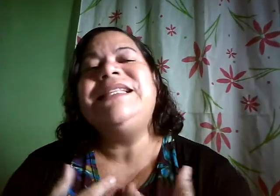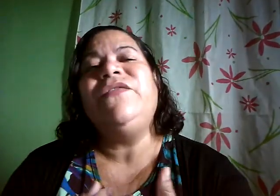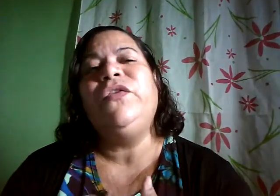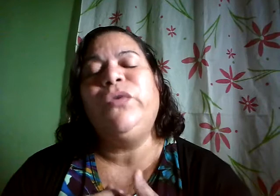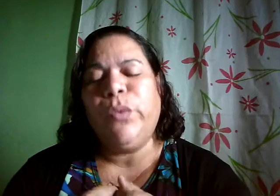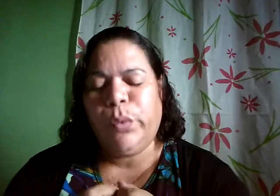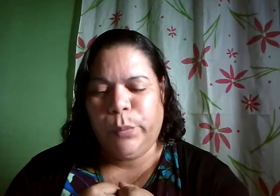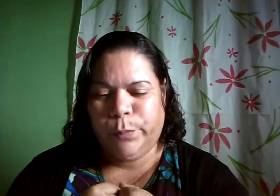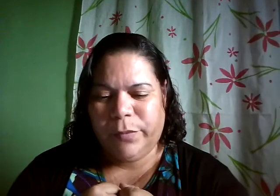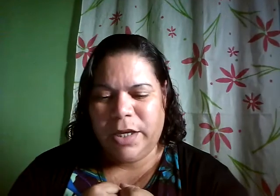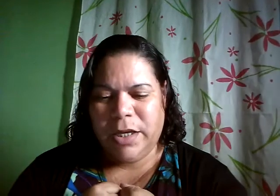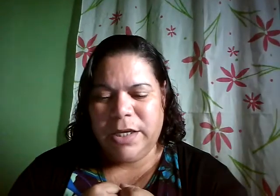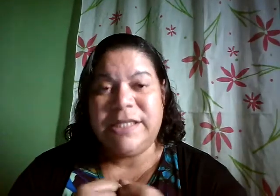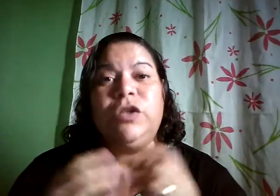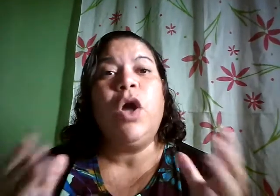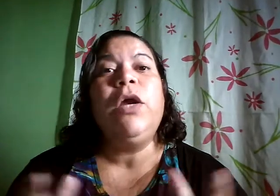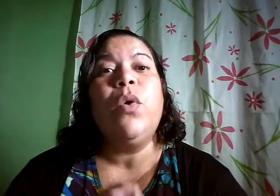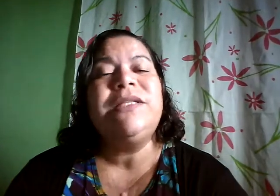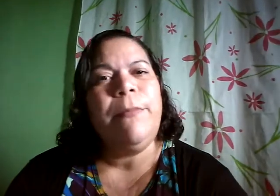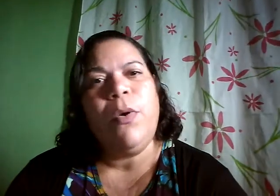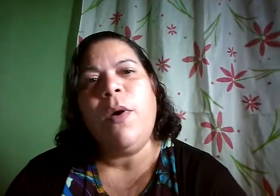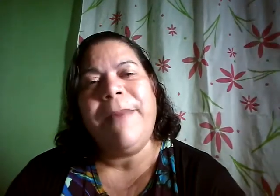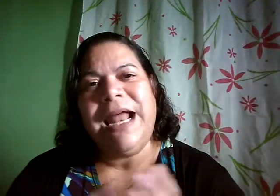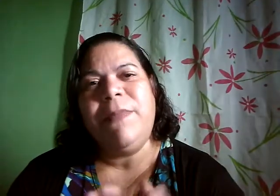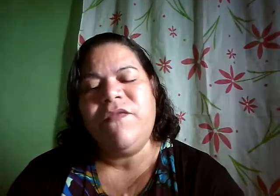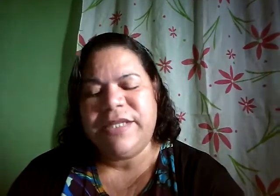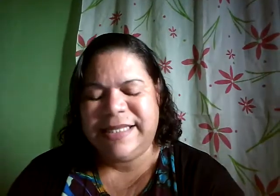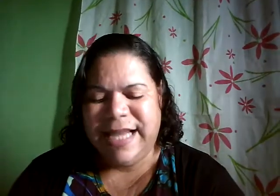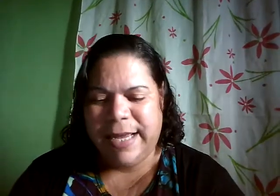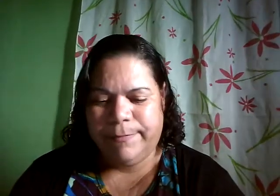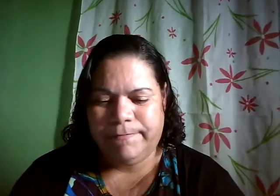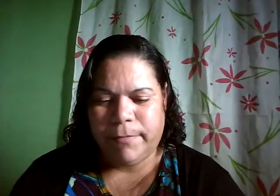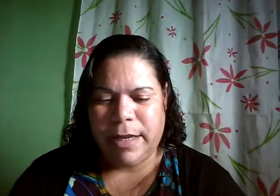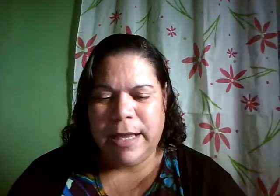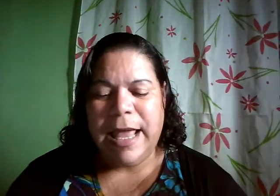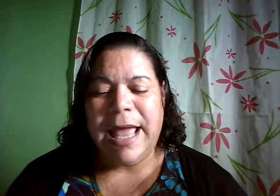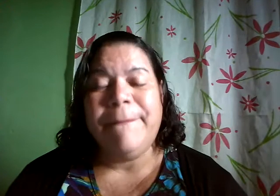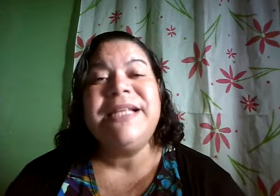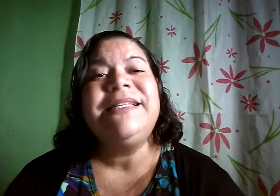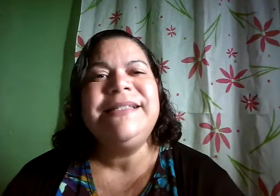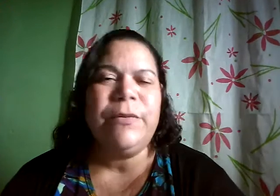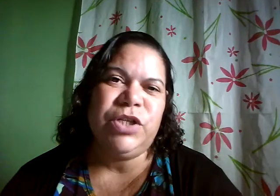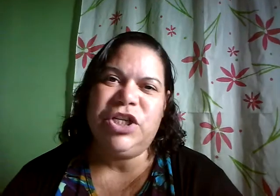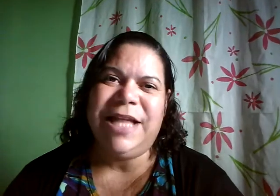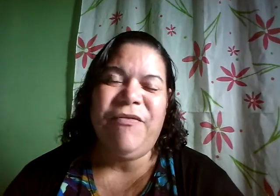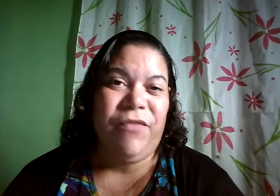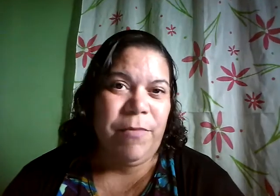esse futuro se torne coisa boa para mim e você precisamos estar firme